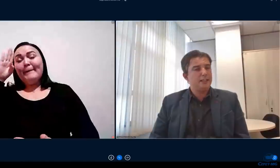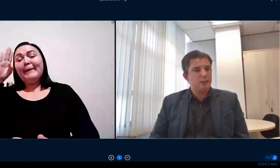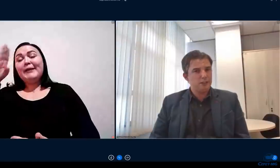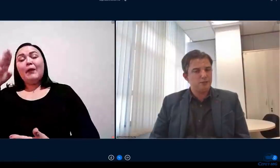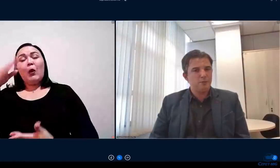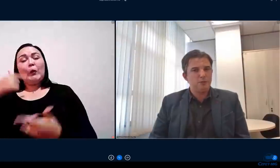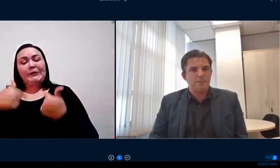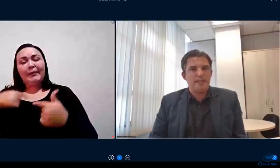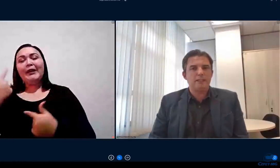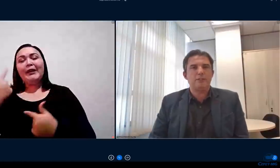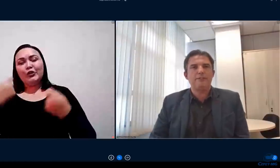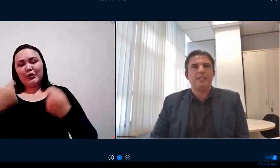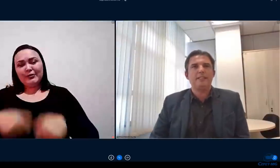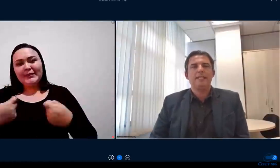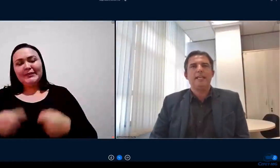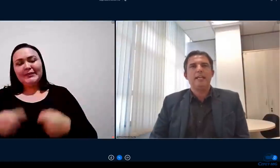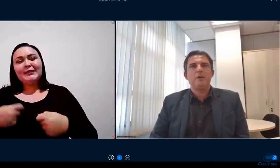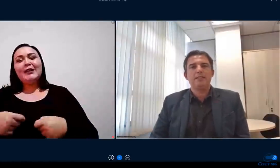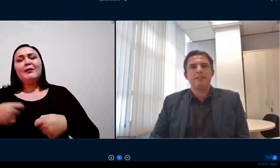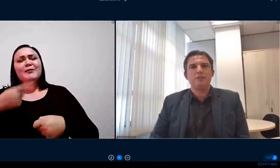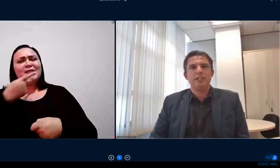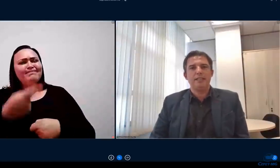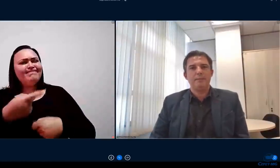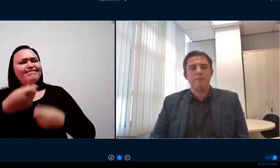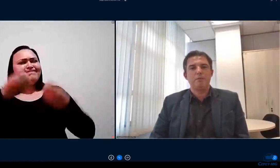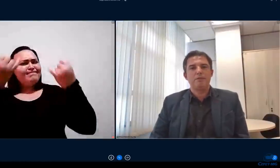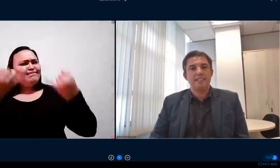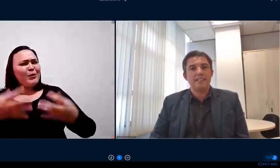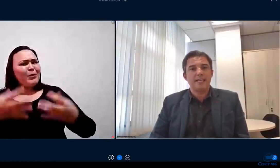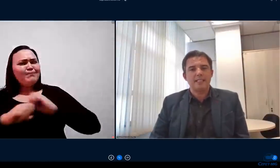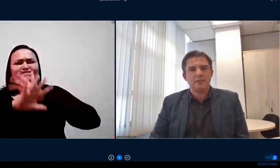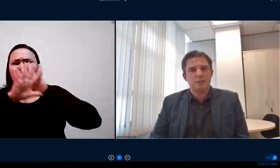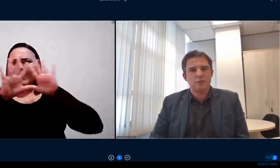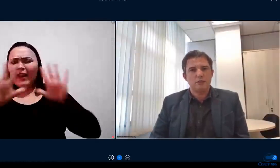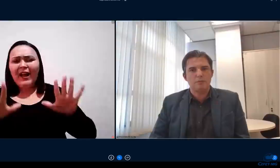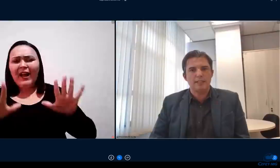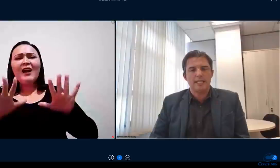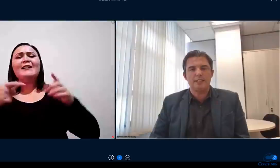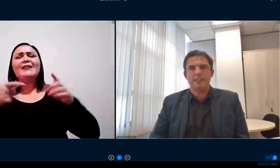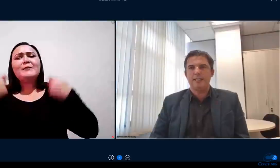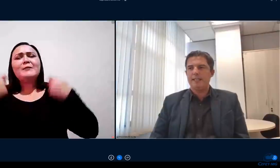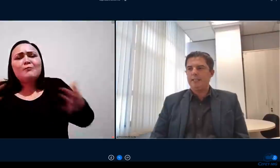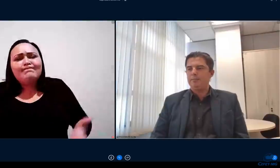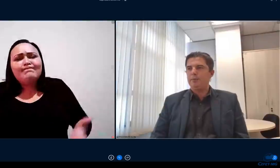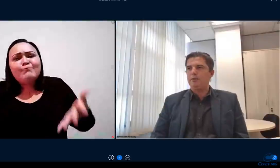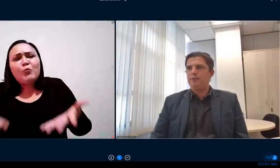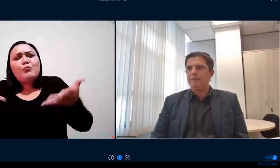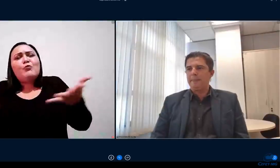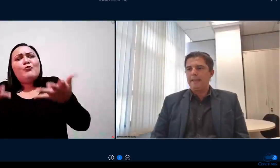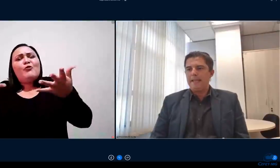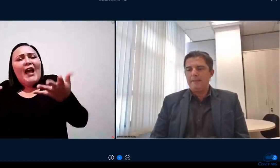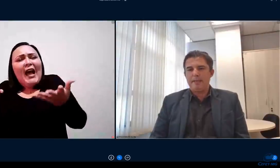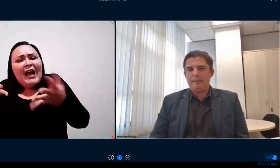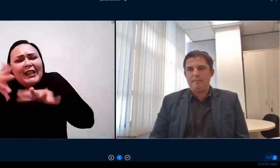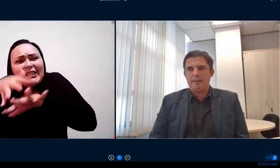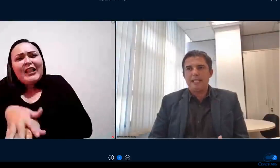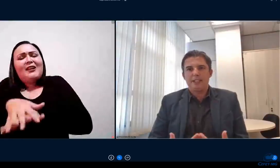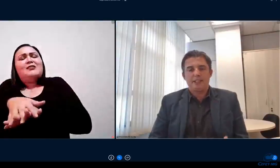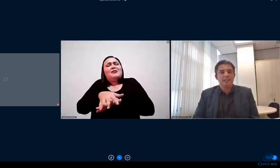agora eu acho que ficou muito bem na sua fala é uma ação que promova essa integração entre toda a comunidade que promova